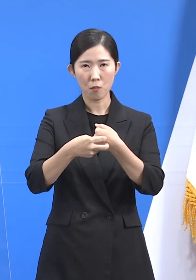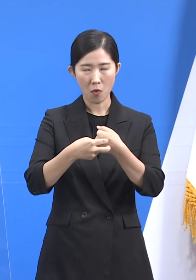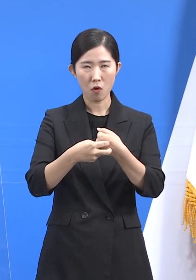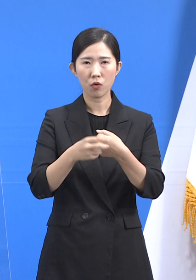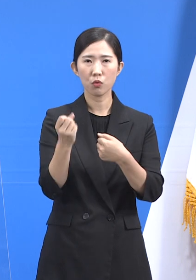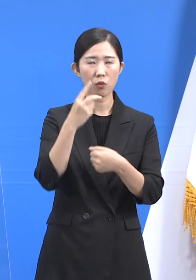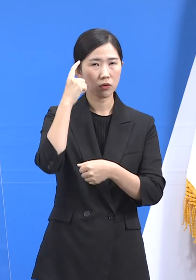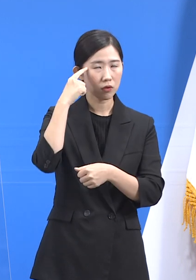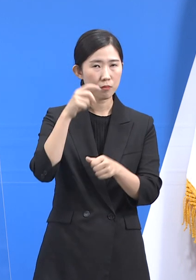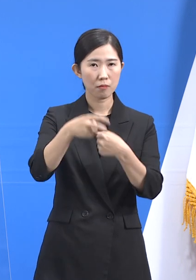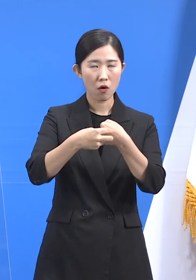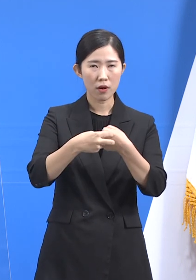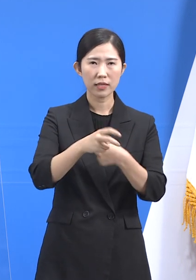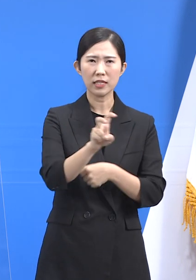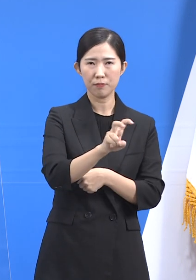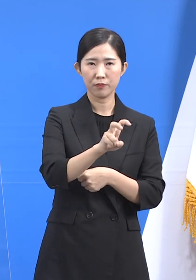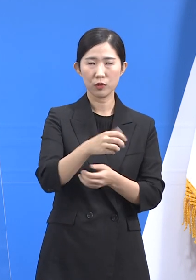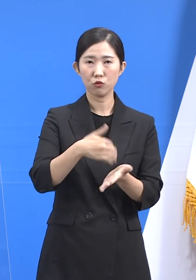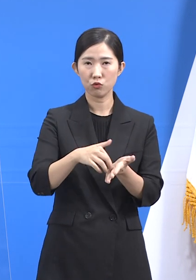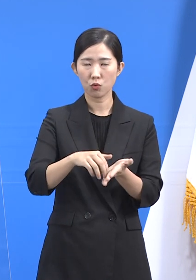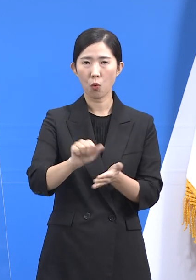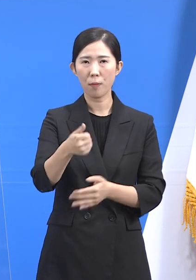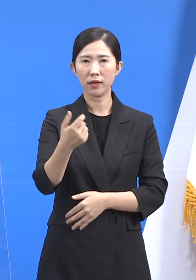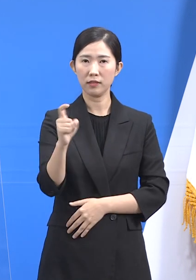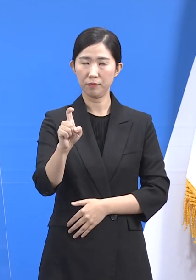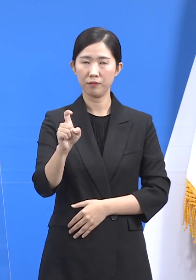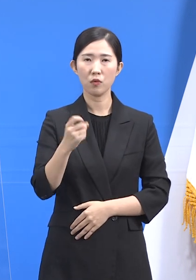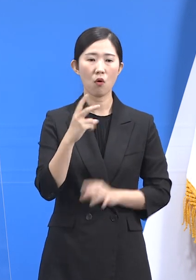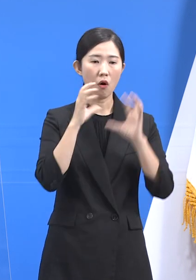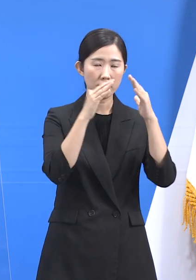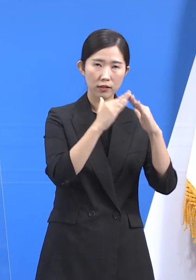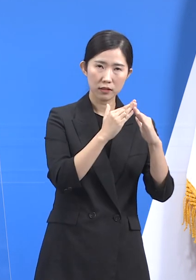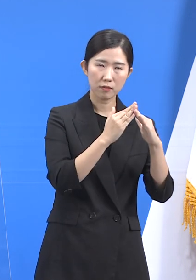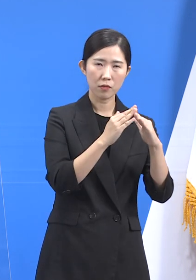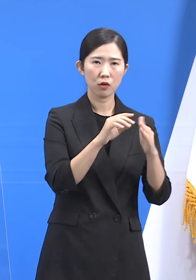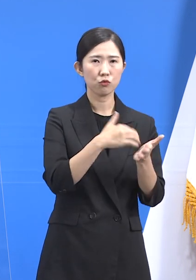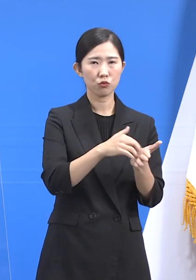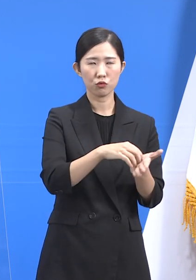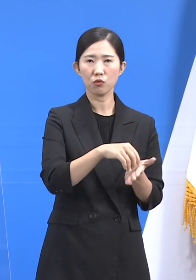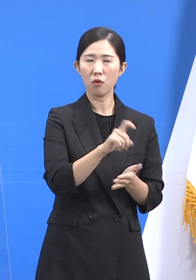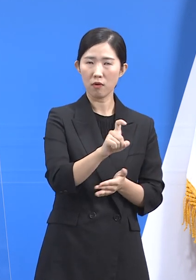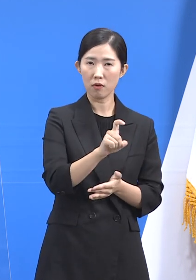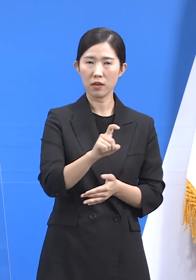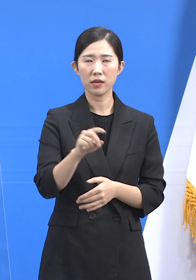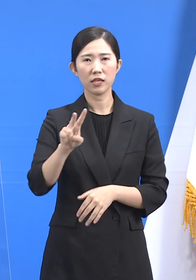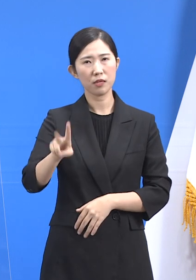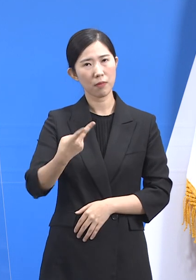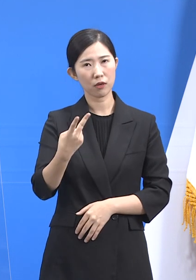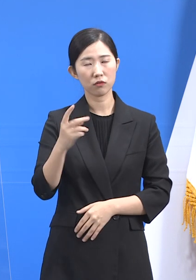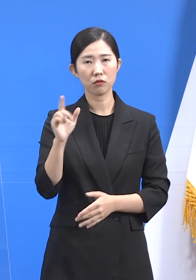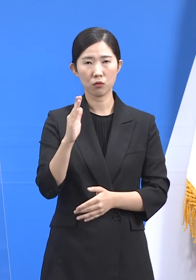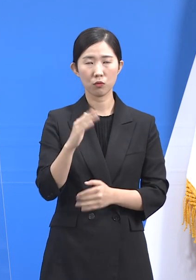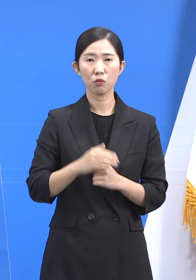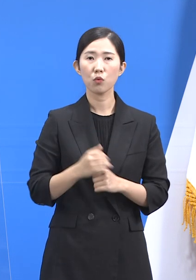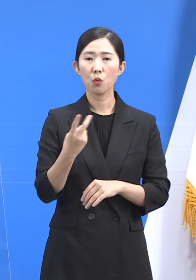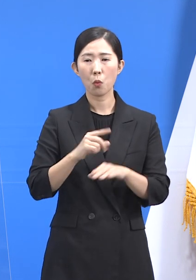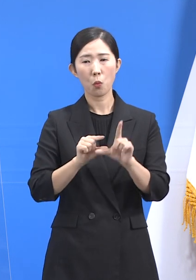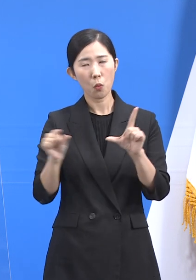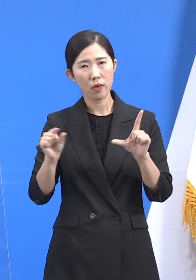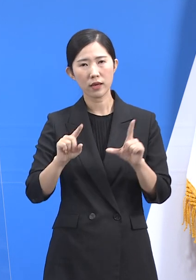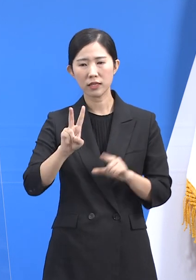관련이 20건 510명, 어린이집, 학교 관련 10건에 260명 그리고 기타 사례가 24건